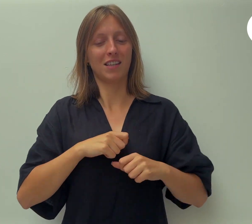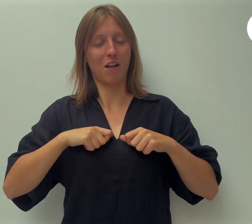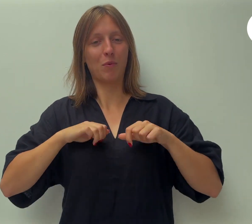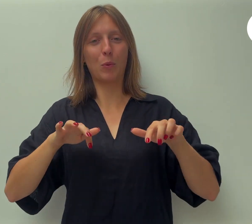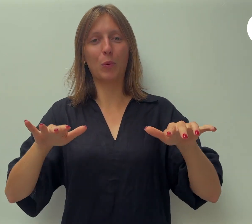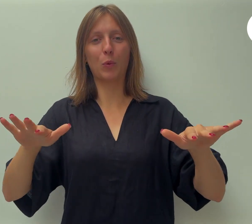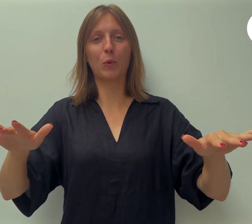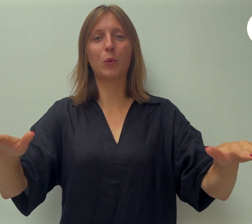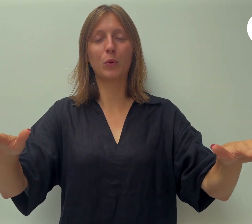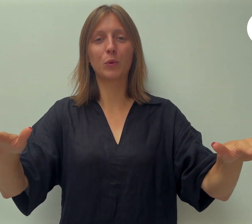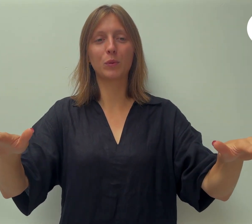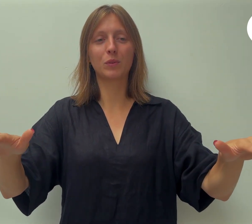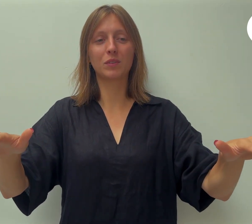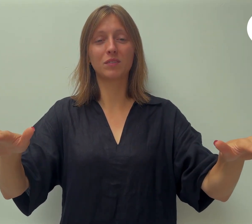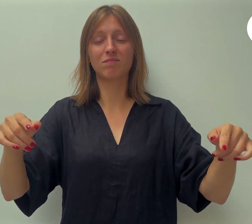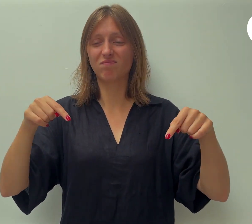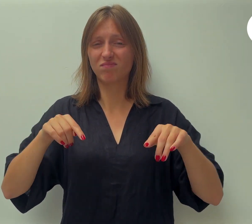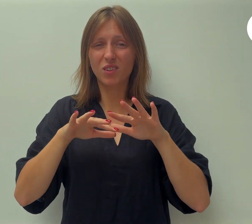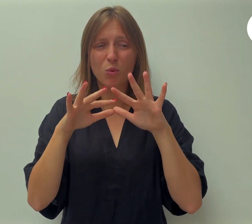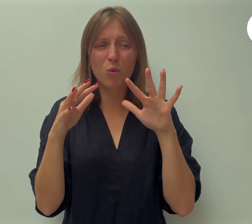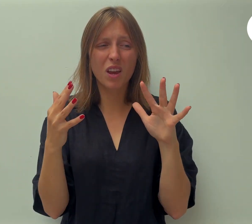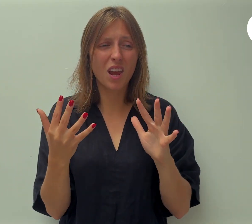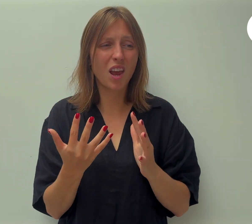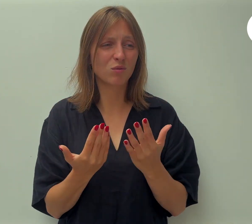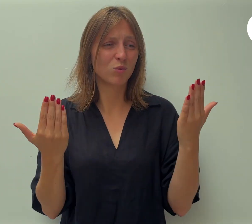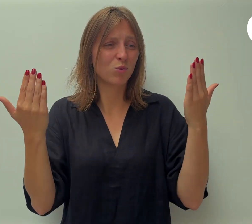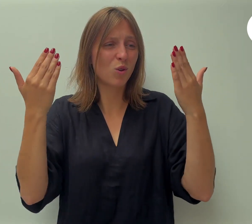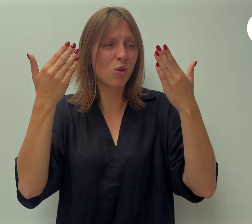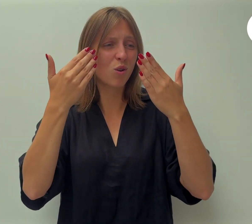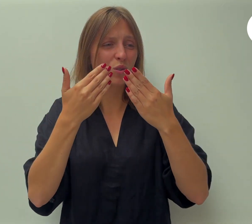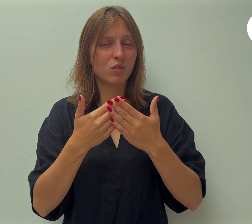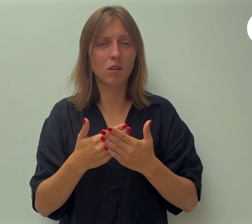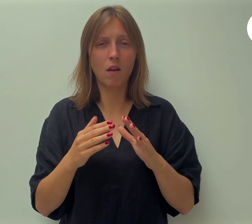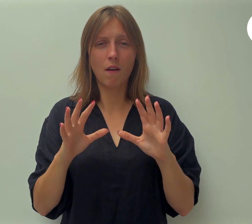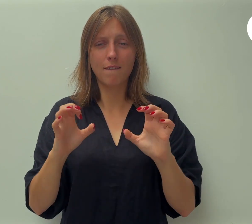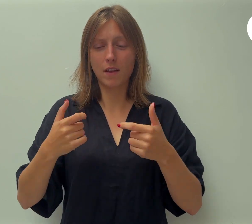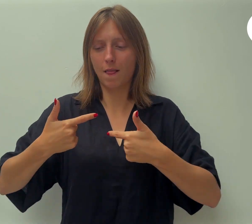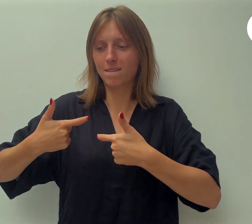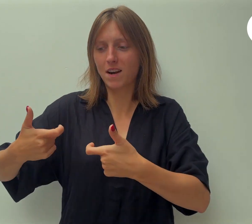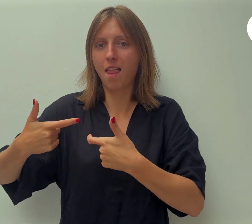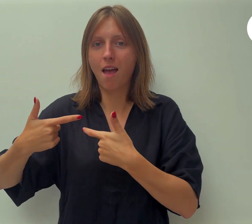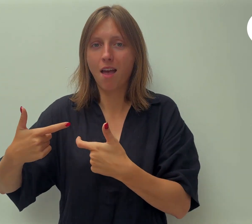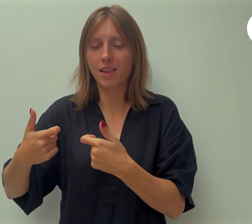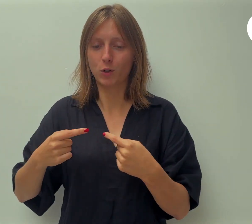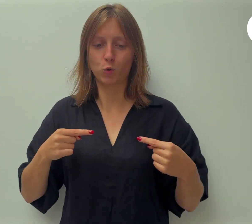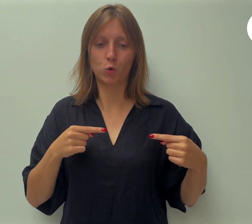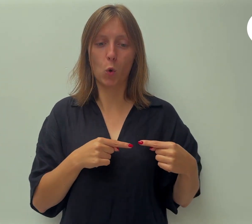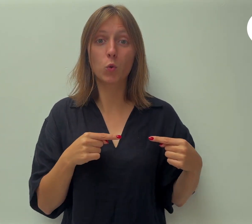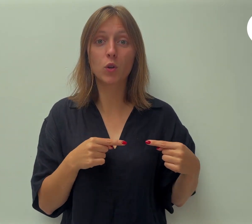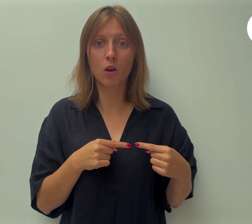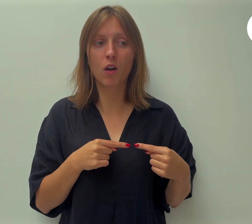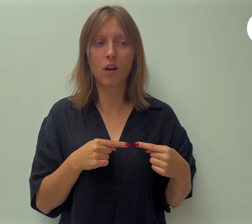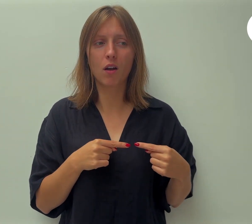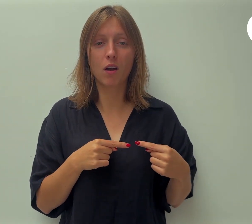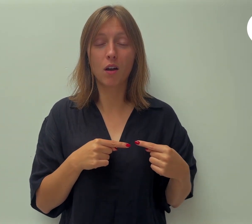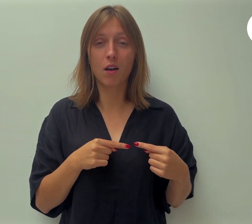We leven in een duistere wereld vol van verleidingen en zonden. Zorg dat je jouw licht niet verliest